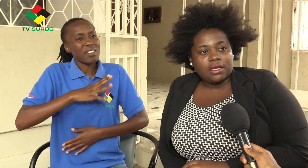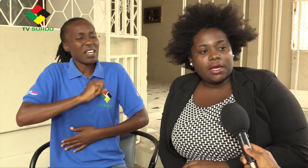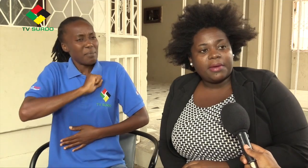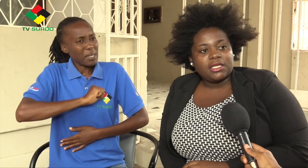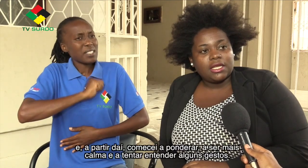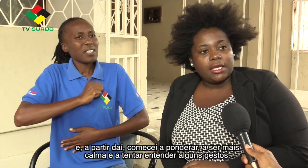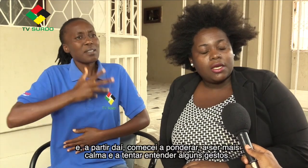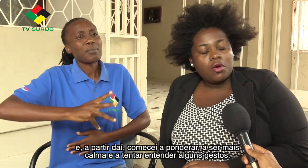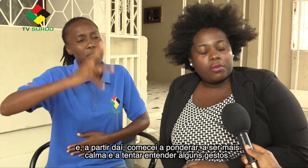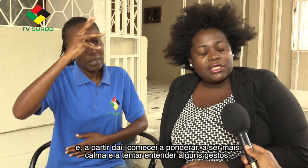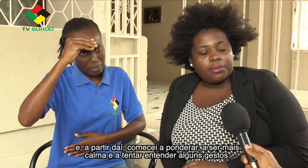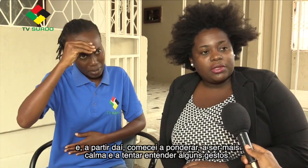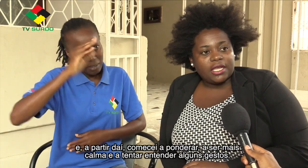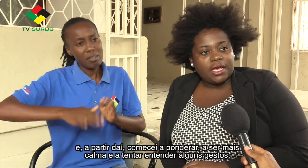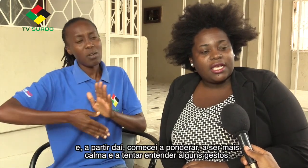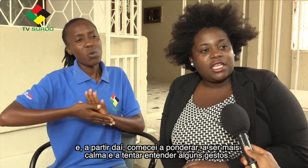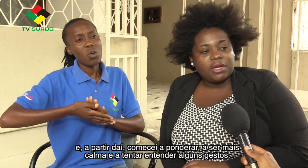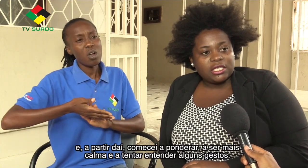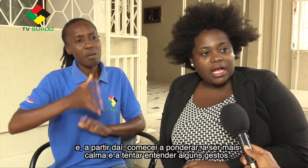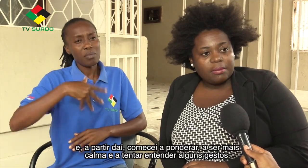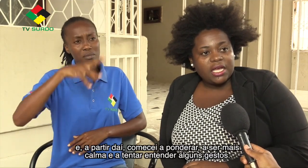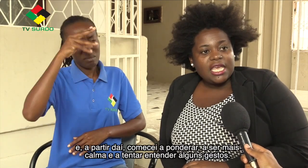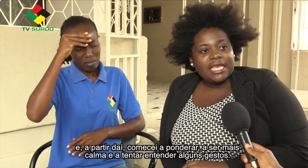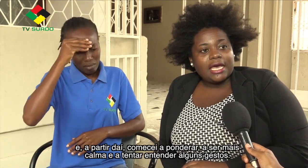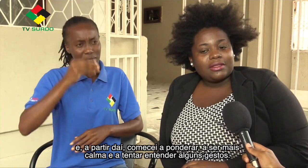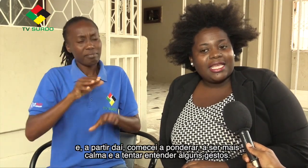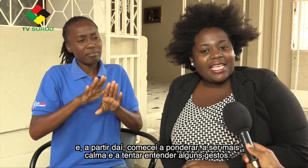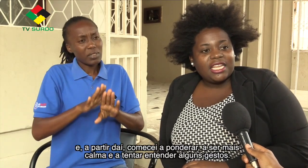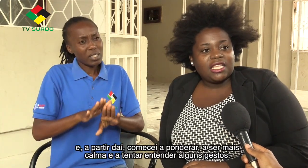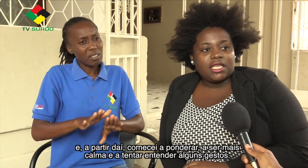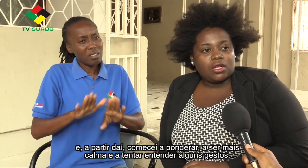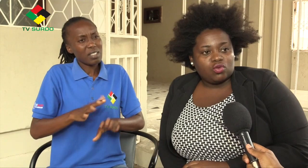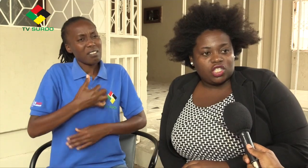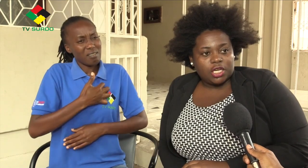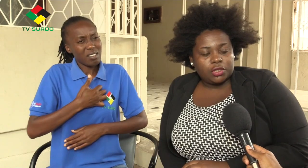e a partir daí comecei a ponderar e a ser mais calma e a tentar entender alguns gestos.